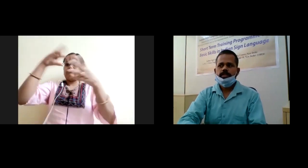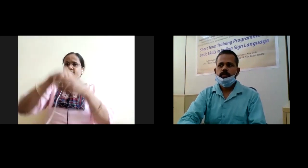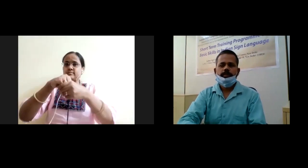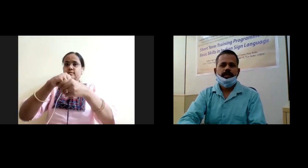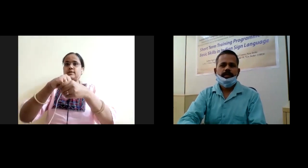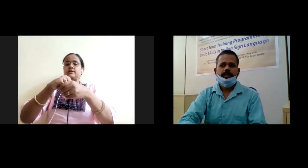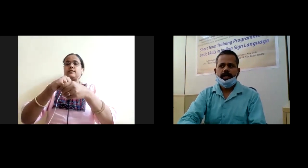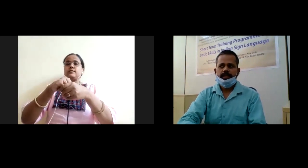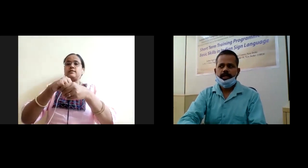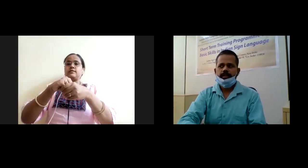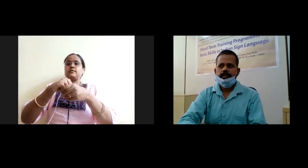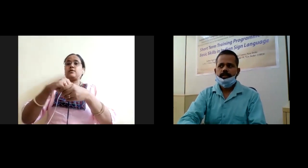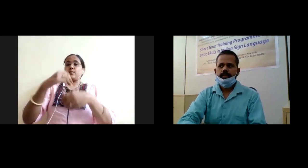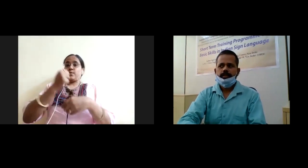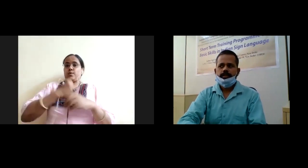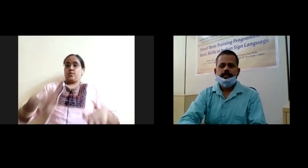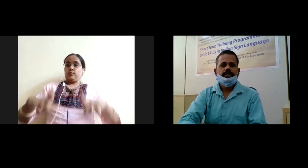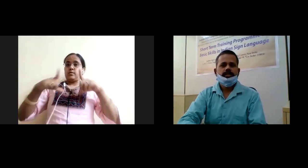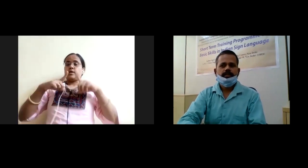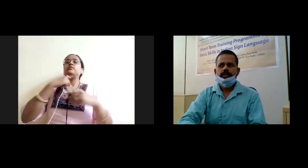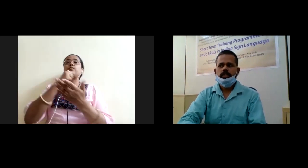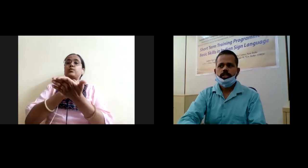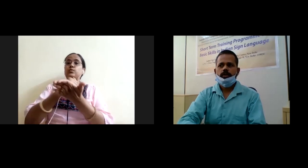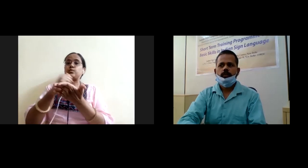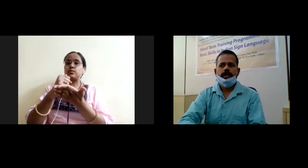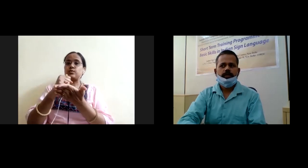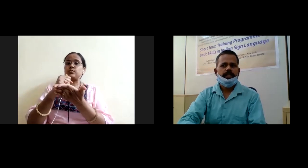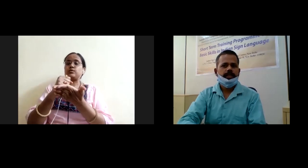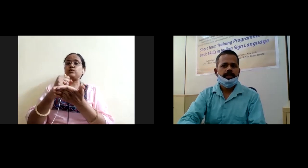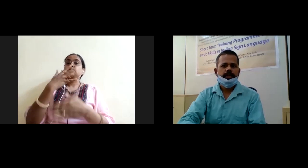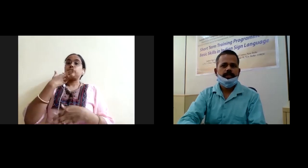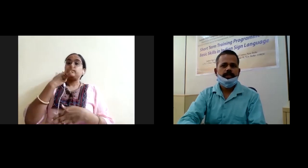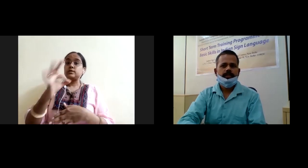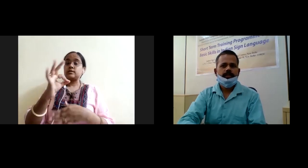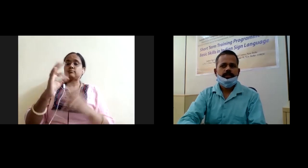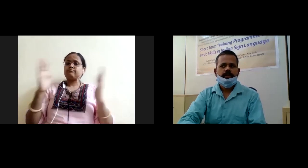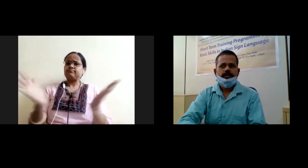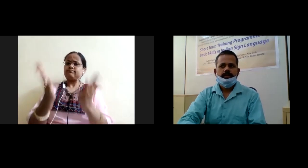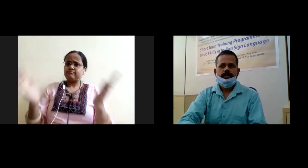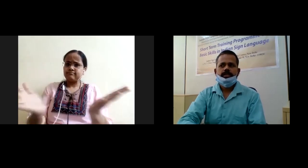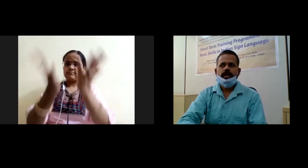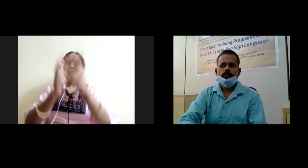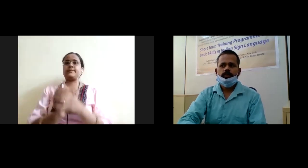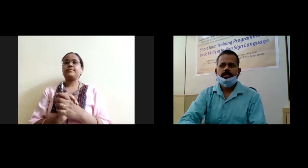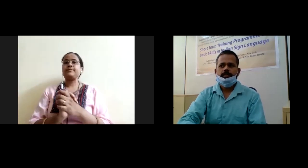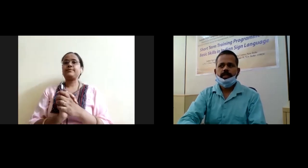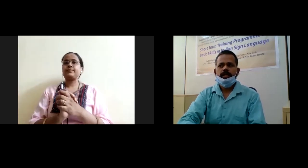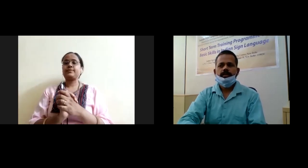जीवन में इमानदारी तथा सत्य निष्ठा को बढ़ावा देने के लिए यह जागरुक्ता सप्ता